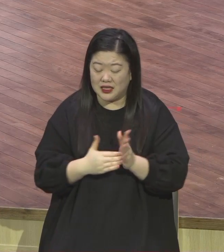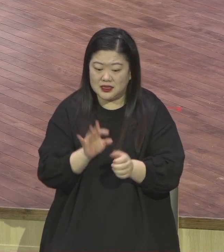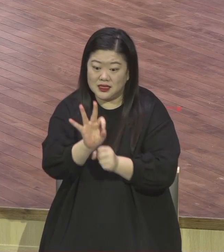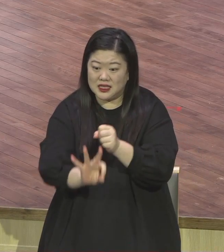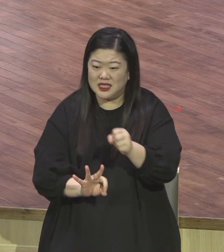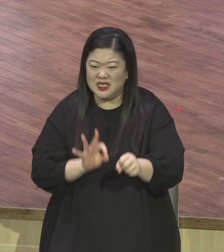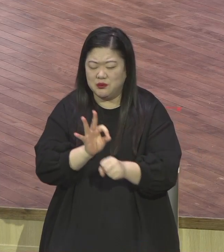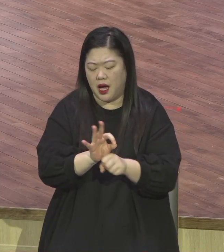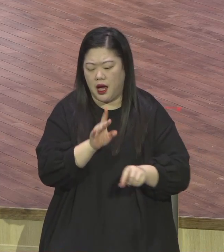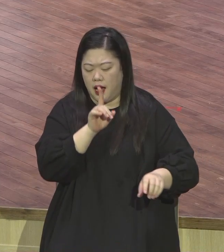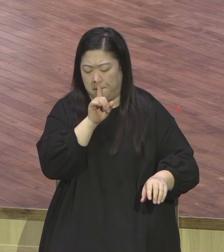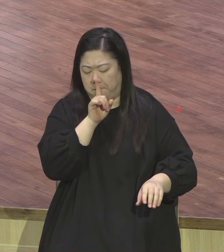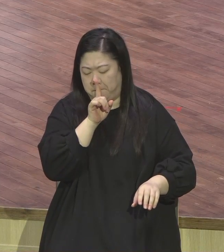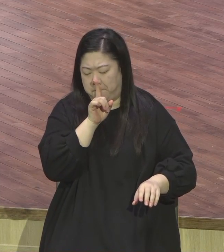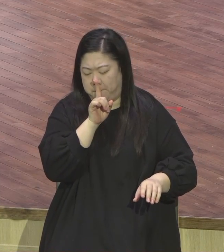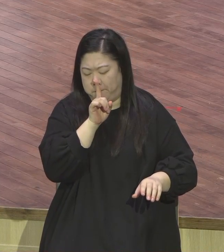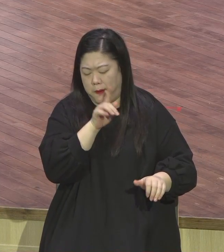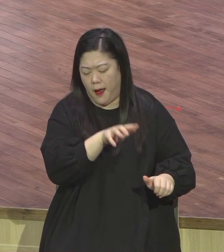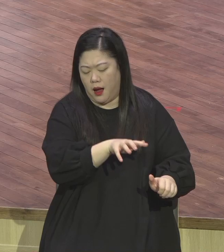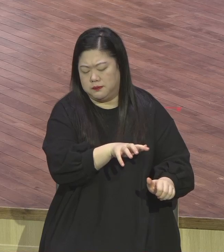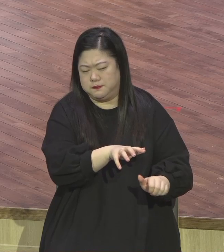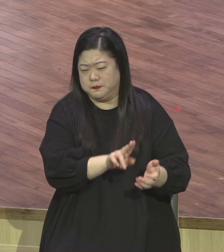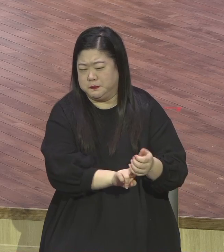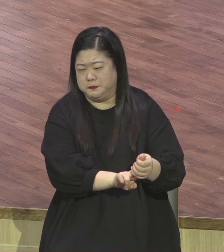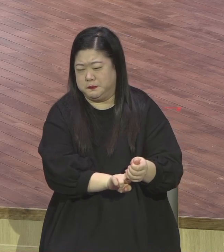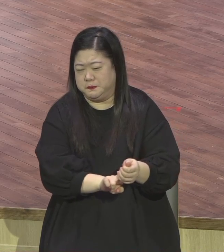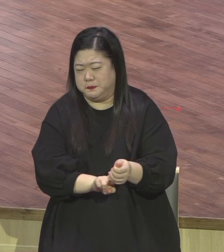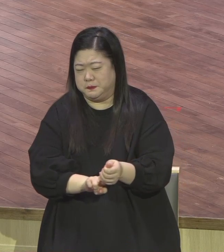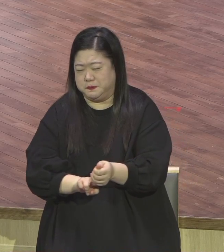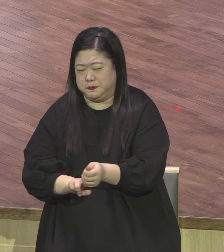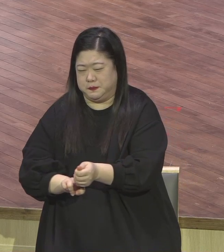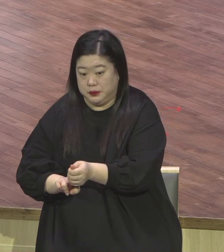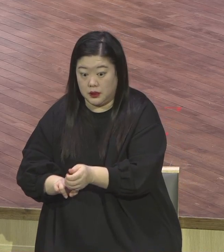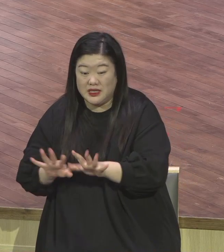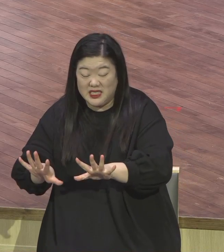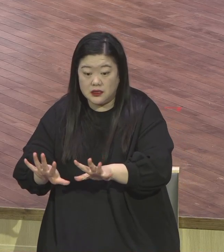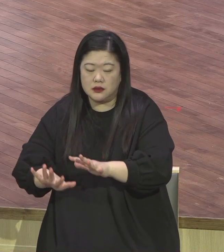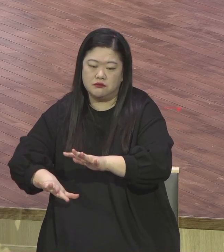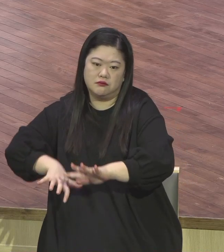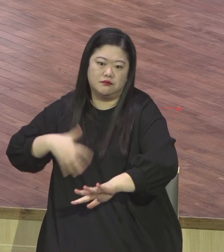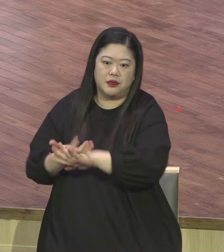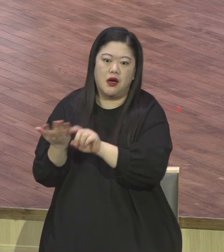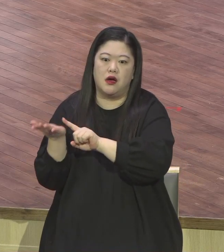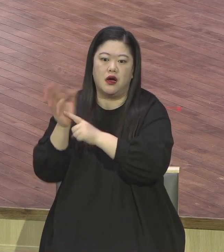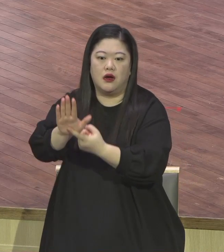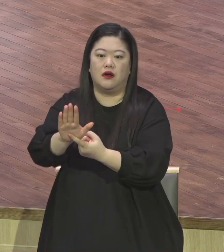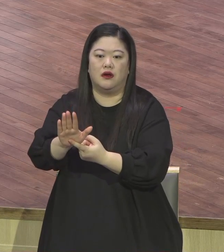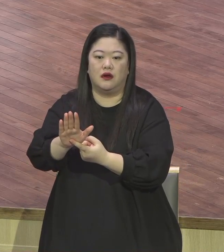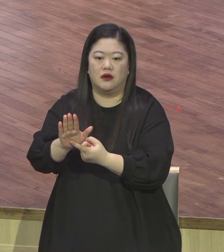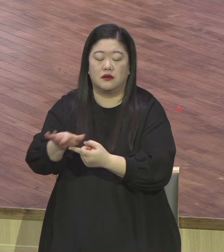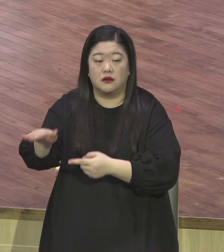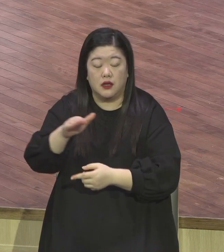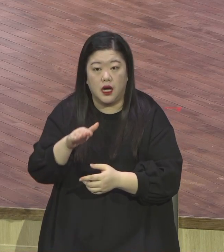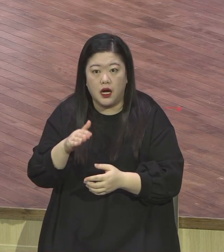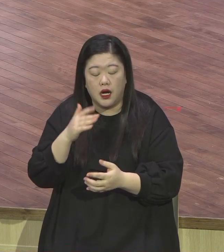전이에요. 10년 전인데 지금 다 드러나고 있어요. 여러분이 또 방송 통해서 다 그렇게